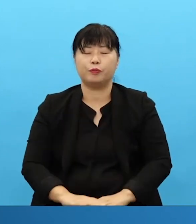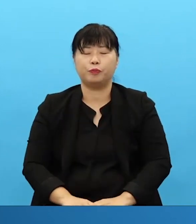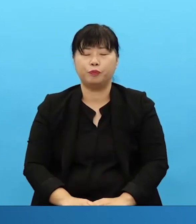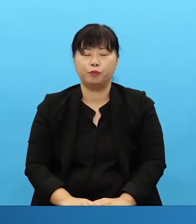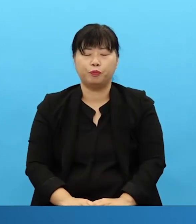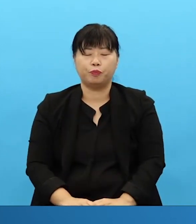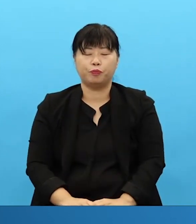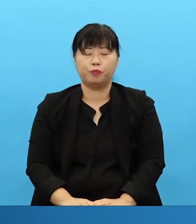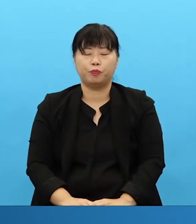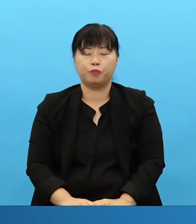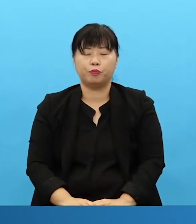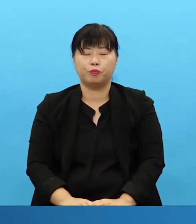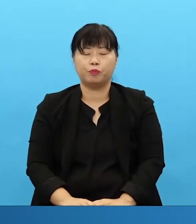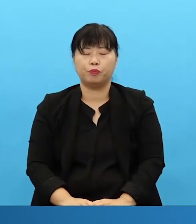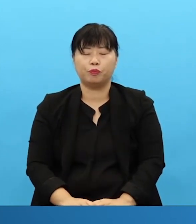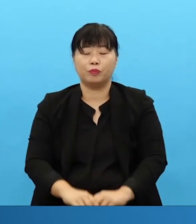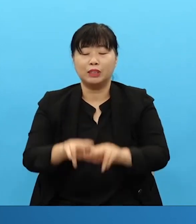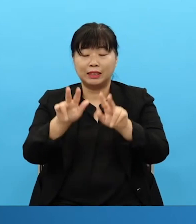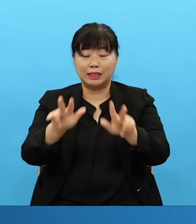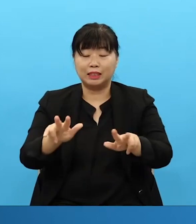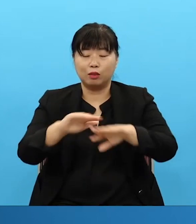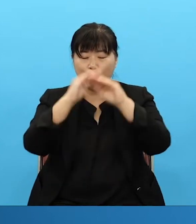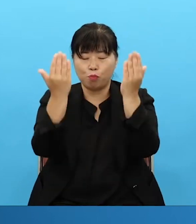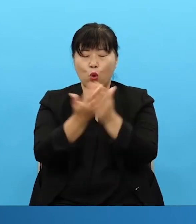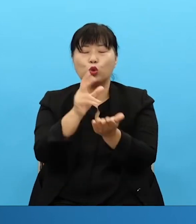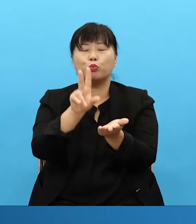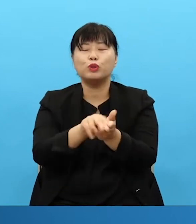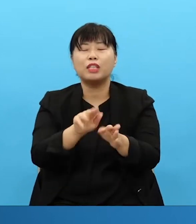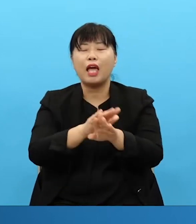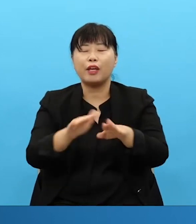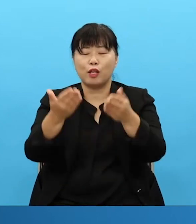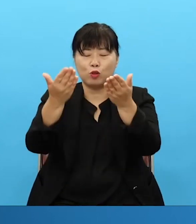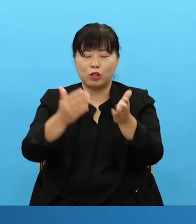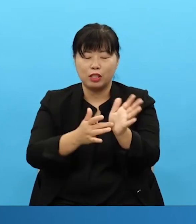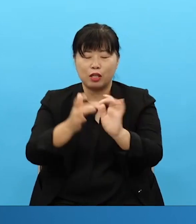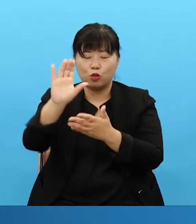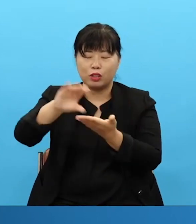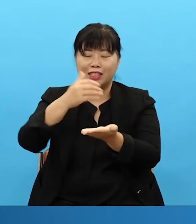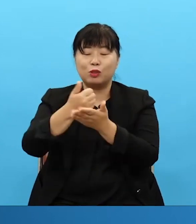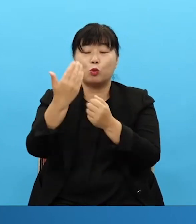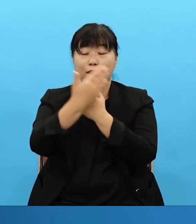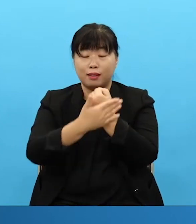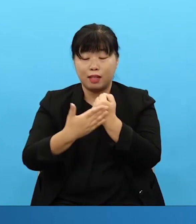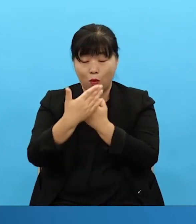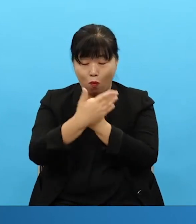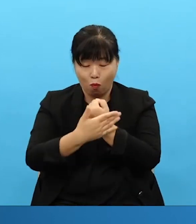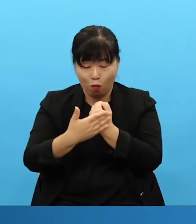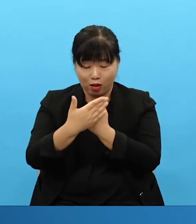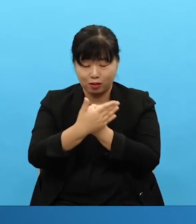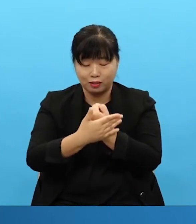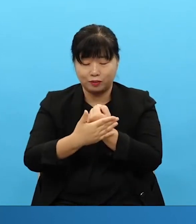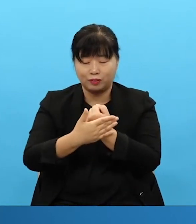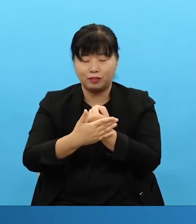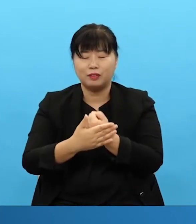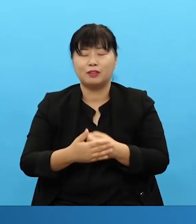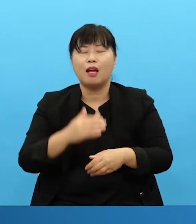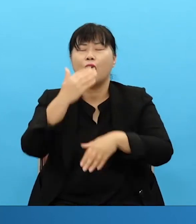지금은 모든 문제 해결자 대체는 예수국서의 은혜와 하나님 아버지의